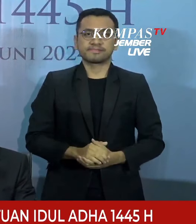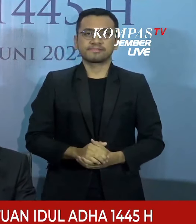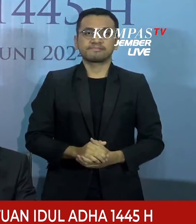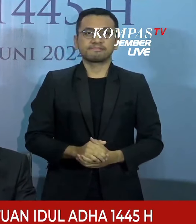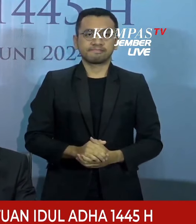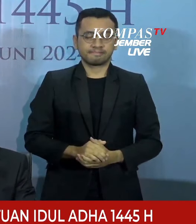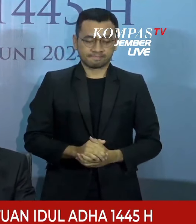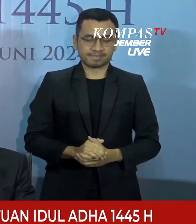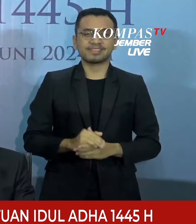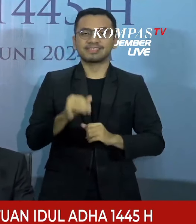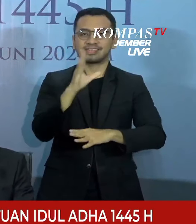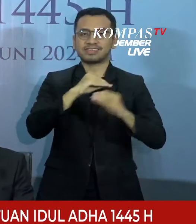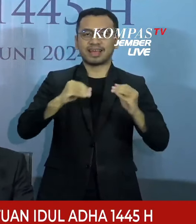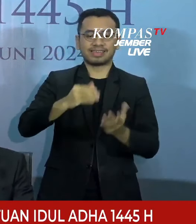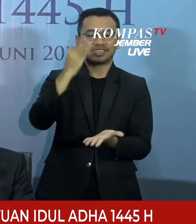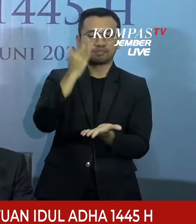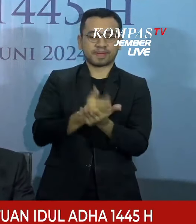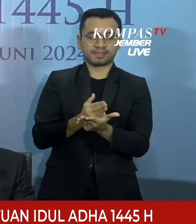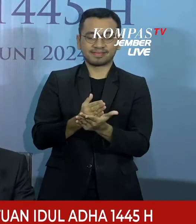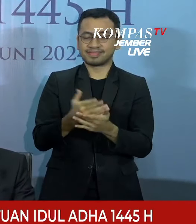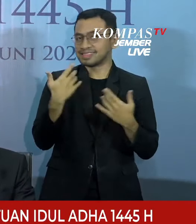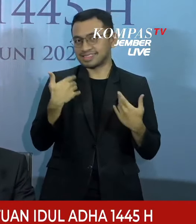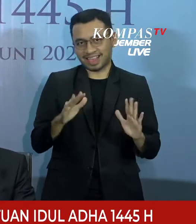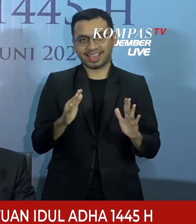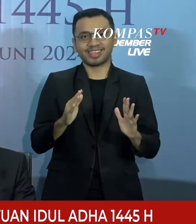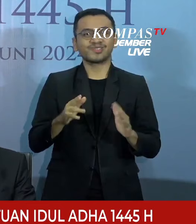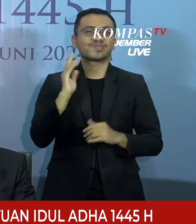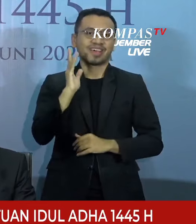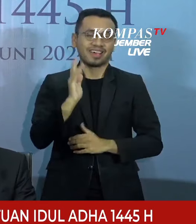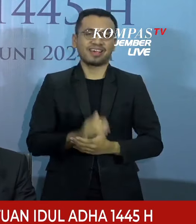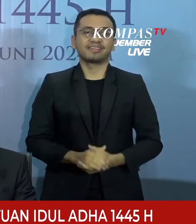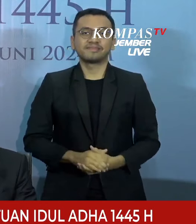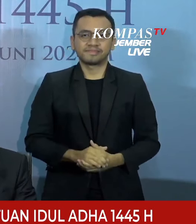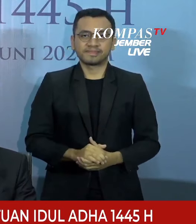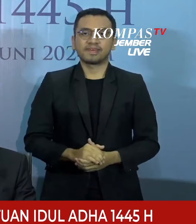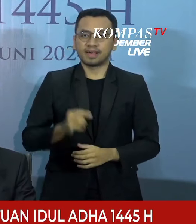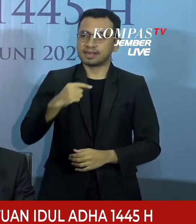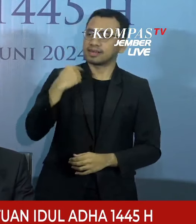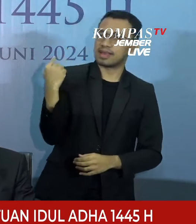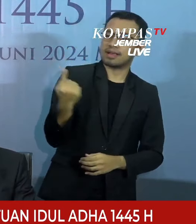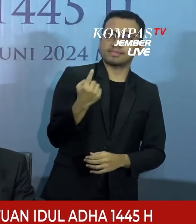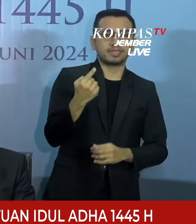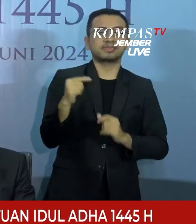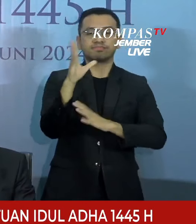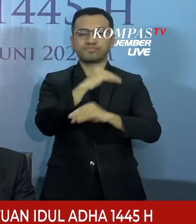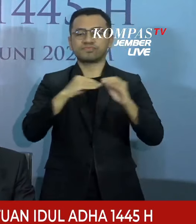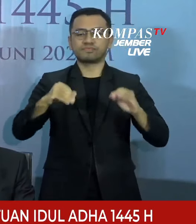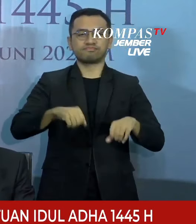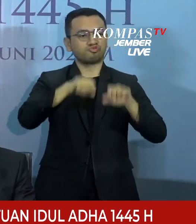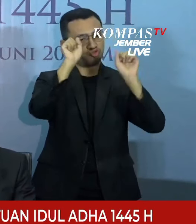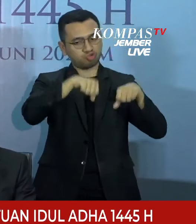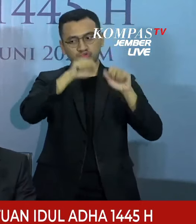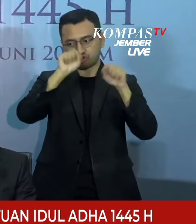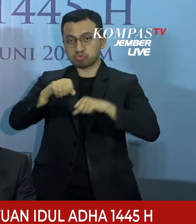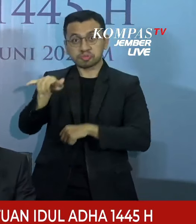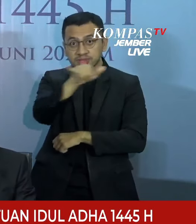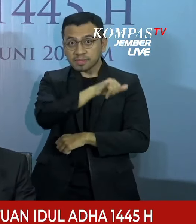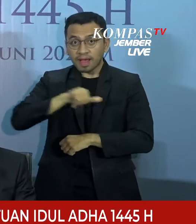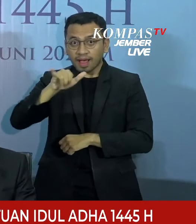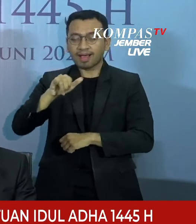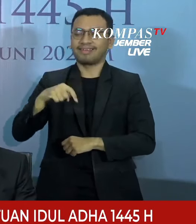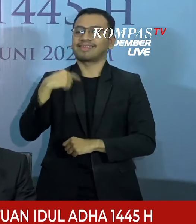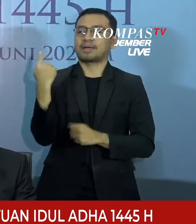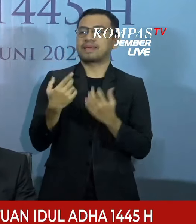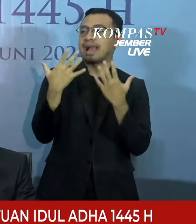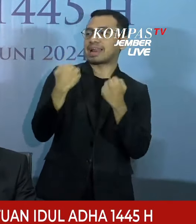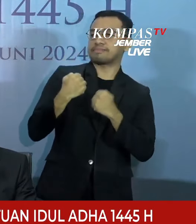Demikian hasil sidang isbat yang baru saja kita laksanakan dan kita sepakati bersama. Tentunya kita berharap dengan